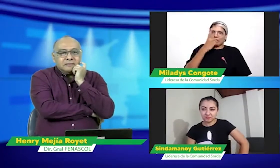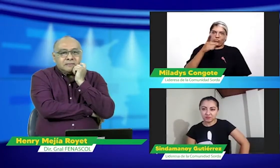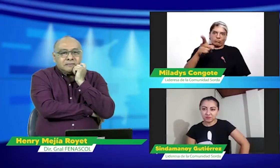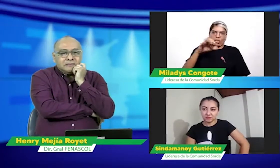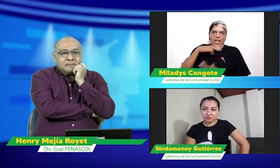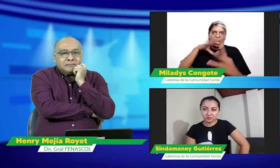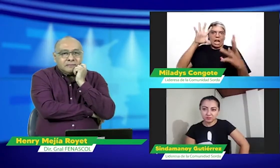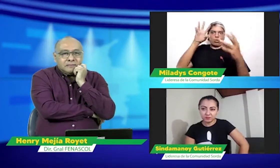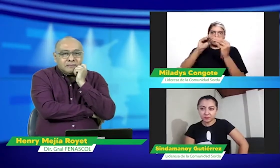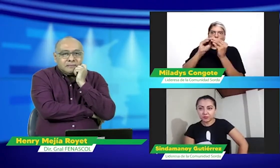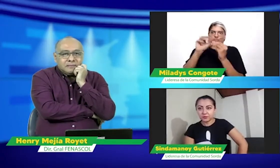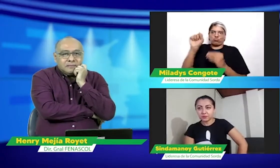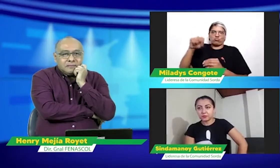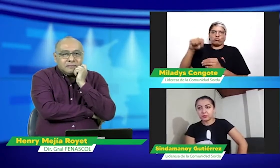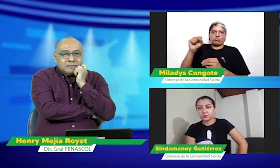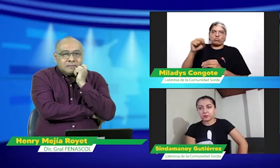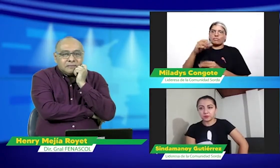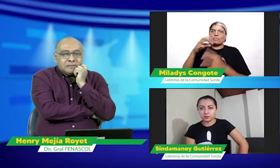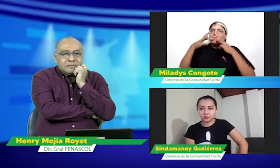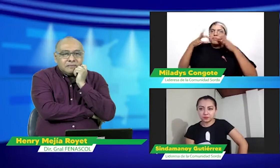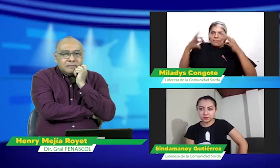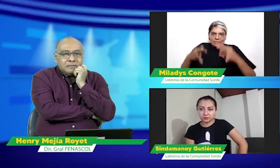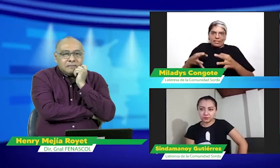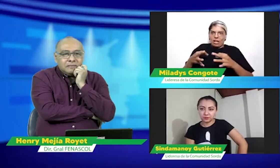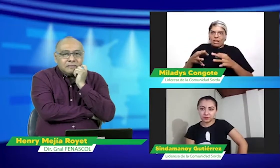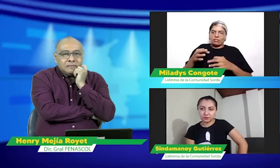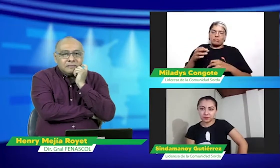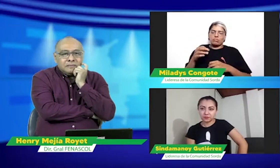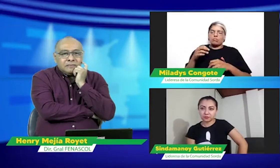Gracias, Cinda, estoy de acuerdo contigo, es verdad.